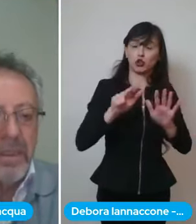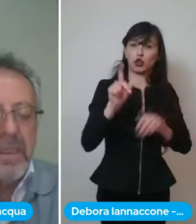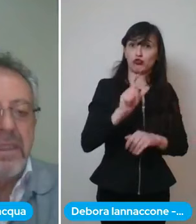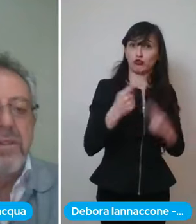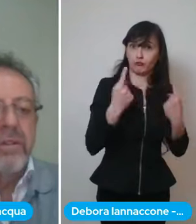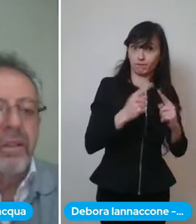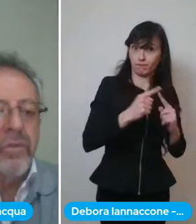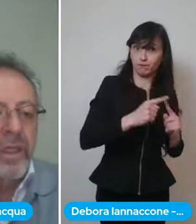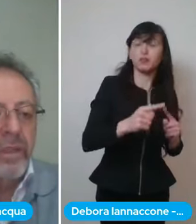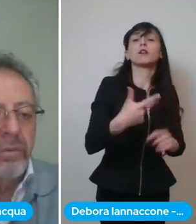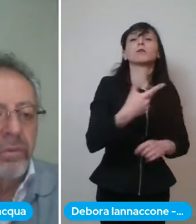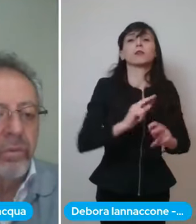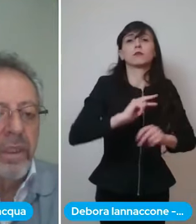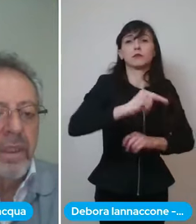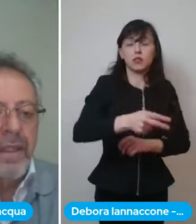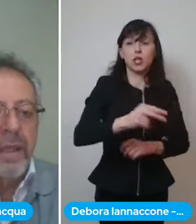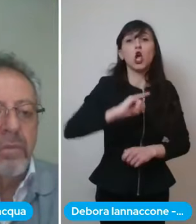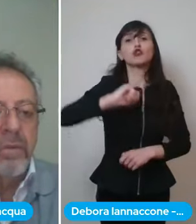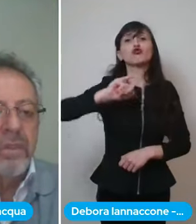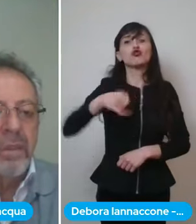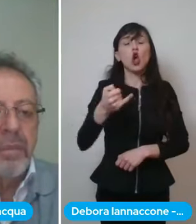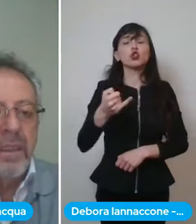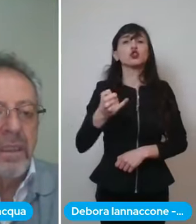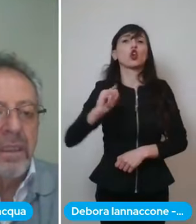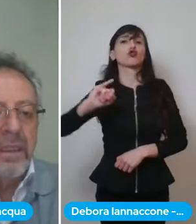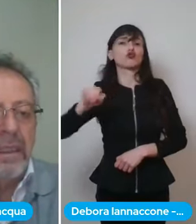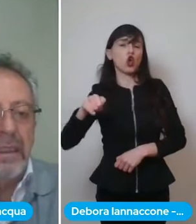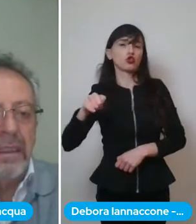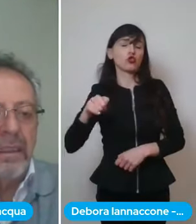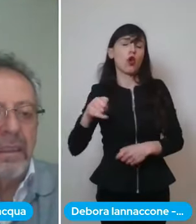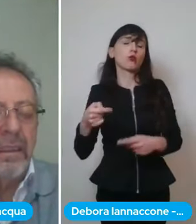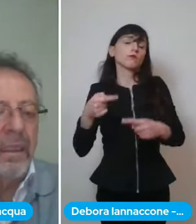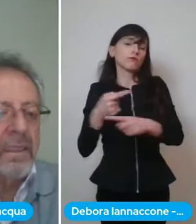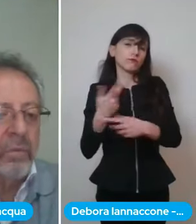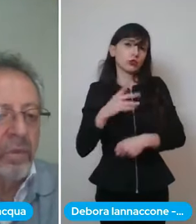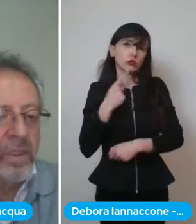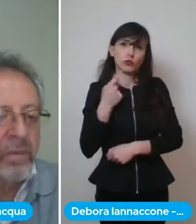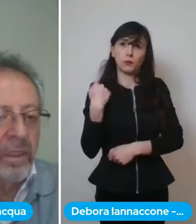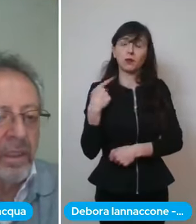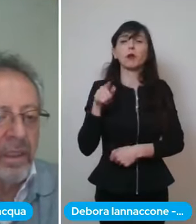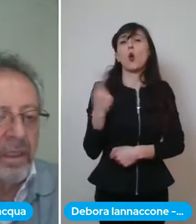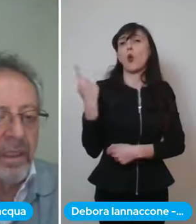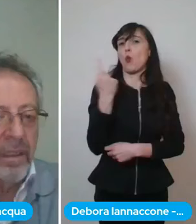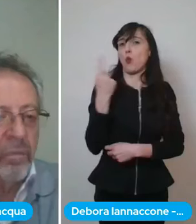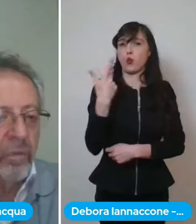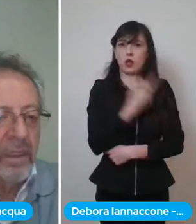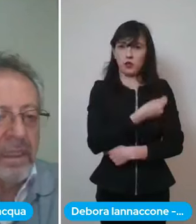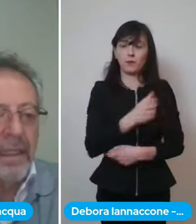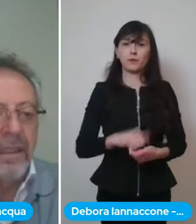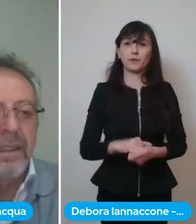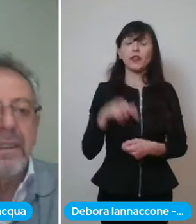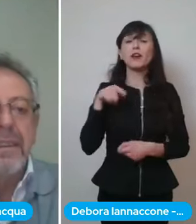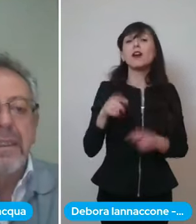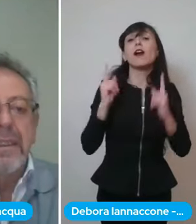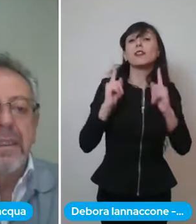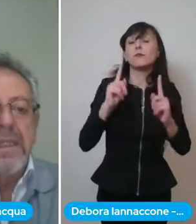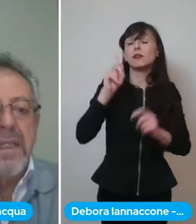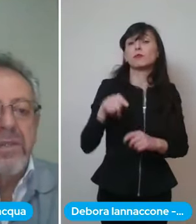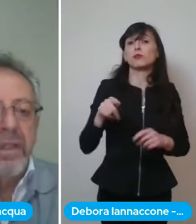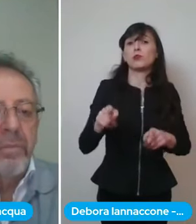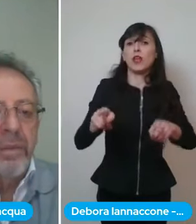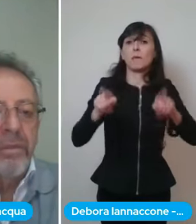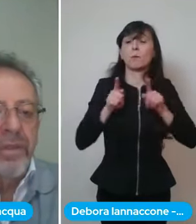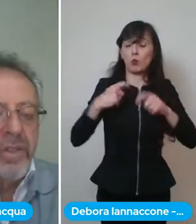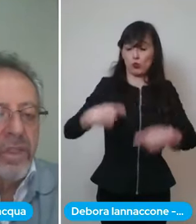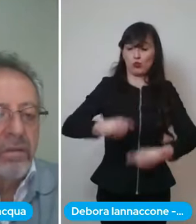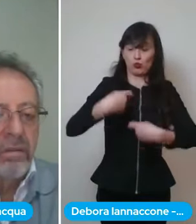'unica somministrazione non c'è un richiamo questo dipende dal dalla stimolazione immunitaria nel